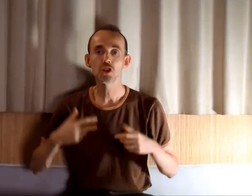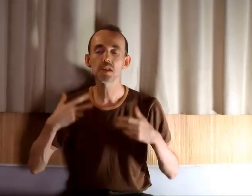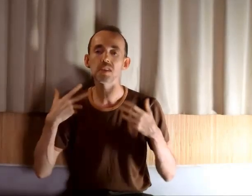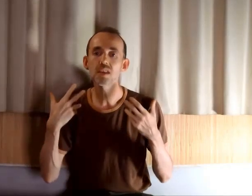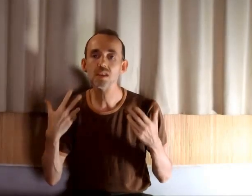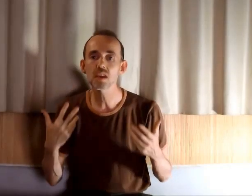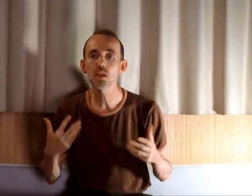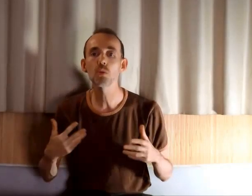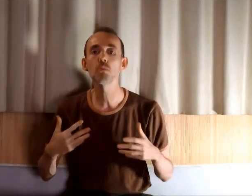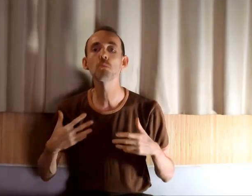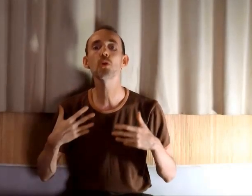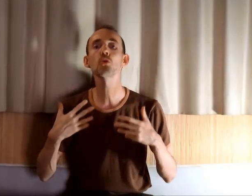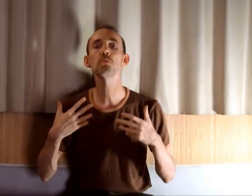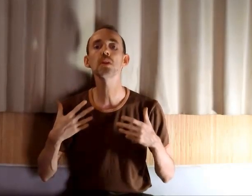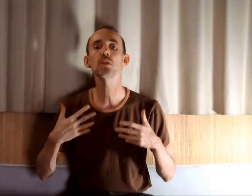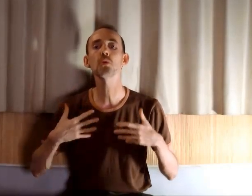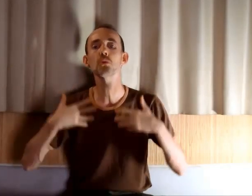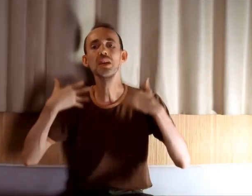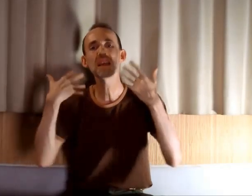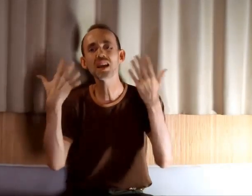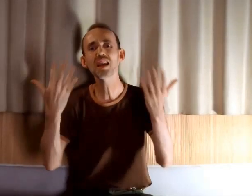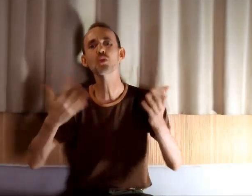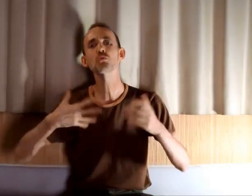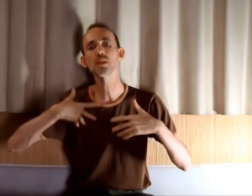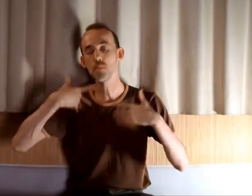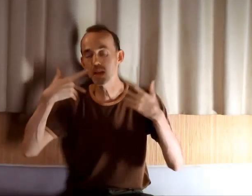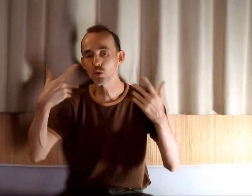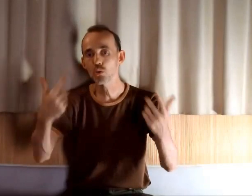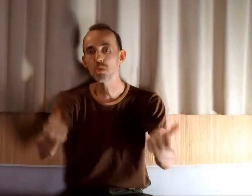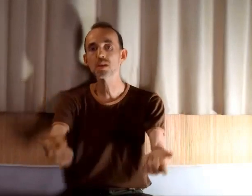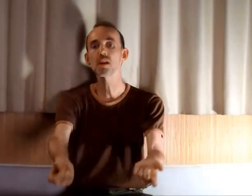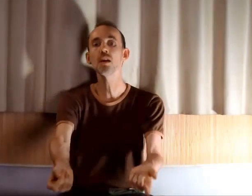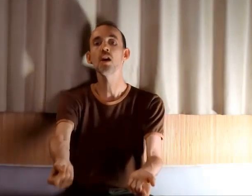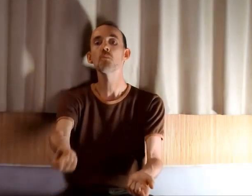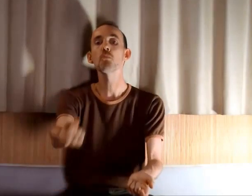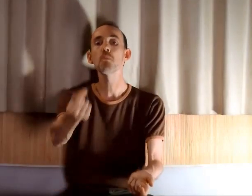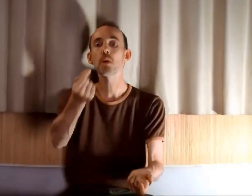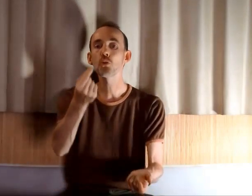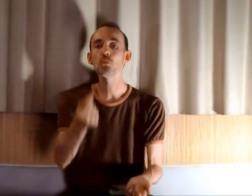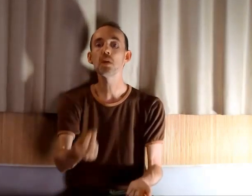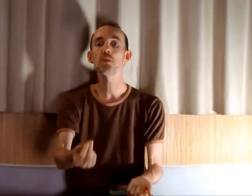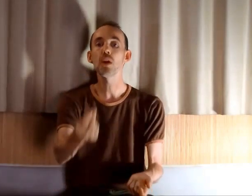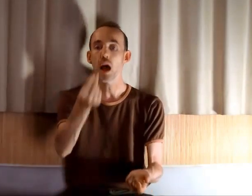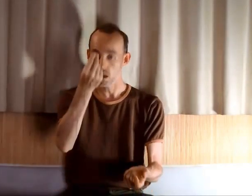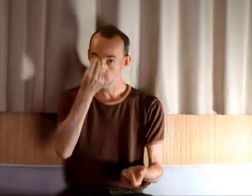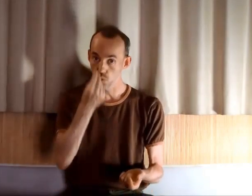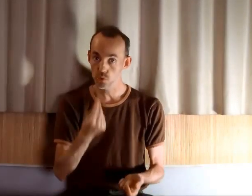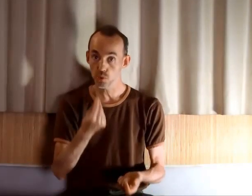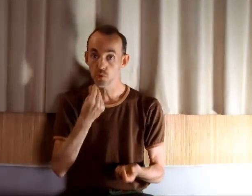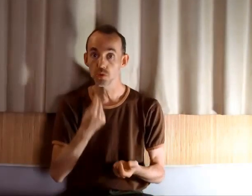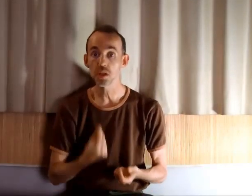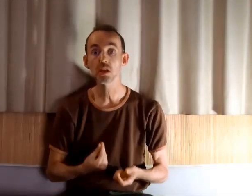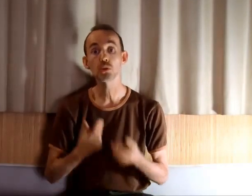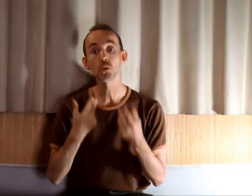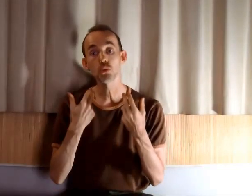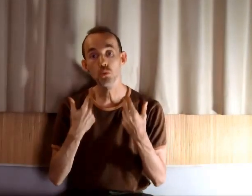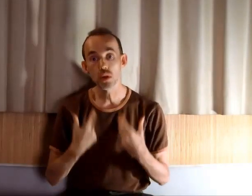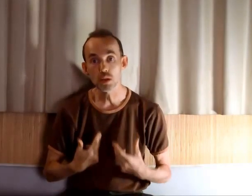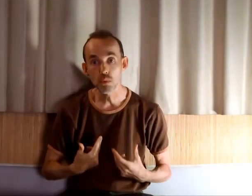j'ai cessé de me préoccuper tant de guérir toutes ces blessures du passé, pour me préoccuper de la cause unique de toute la